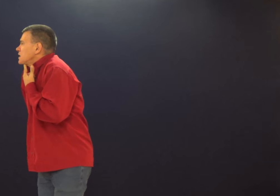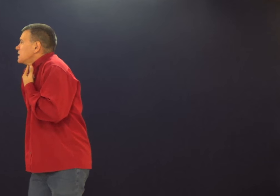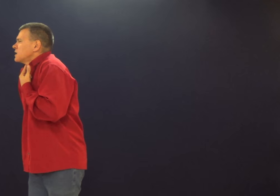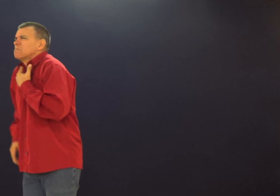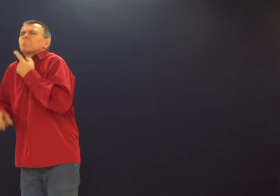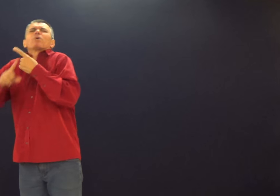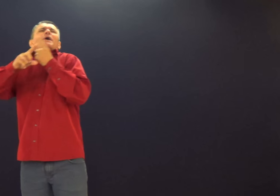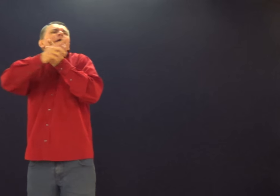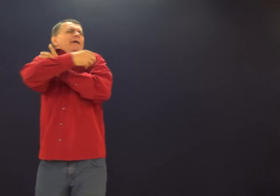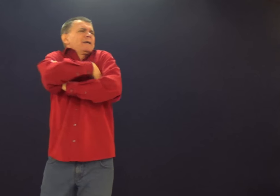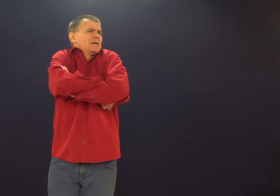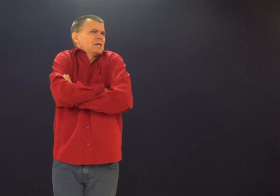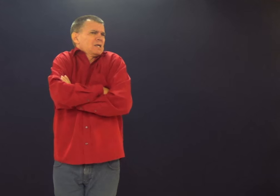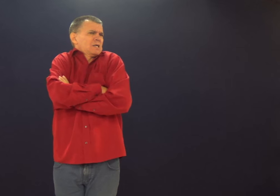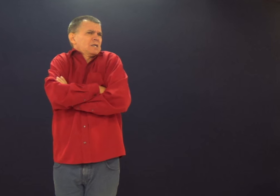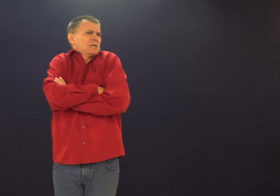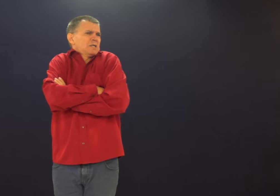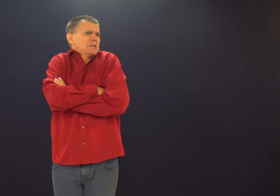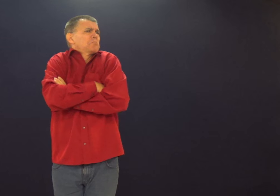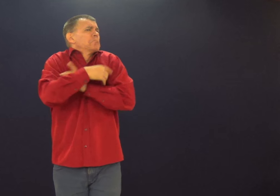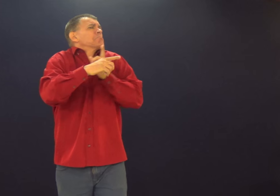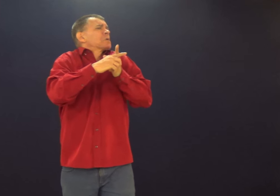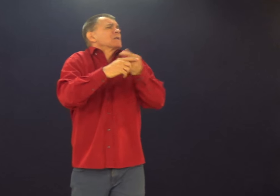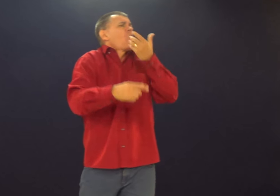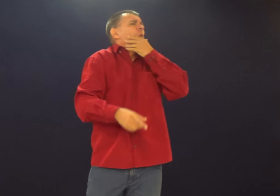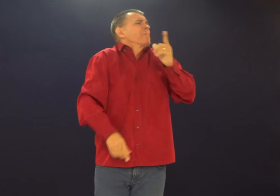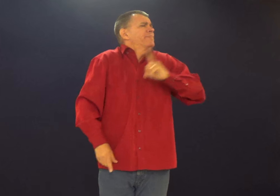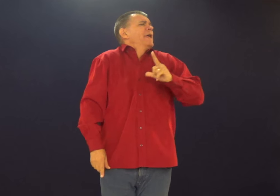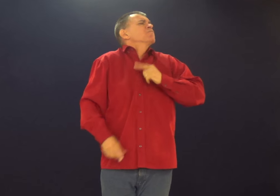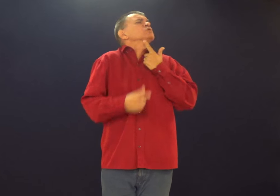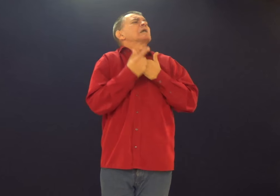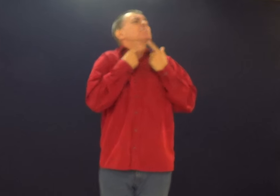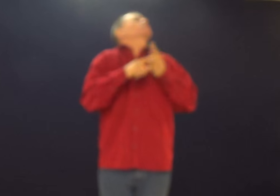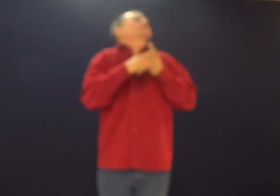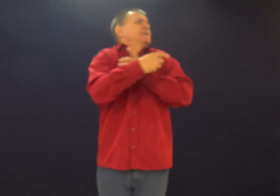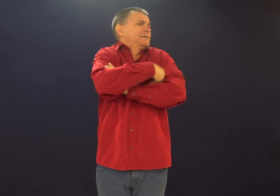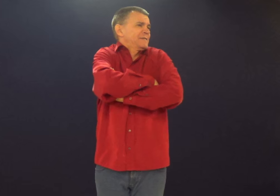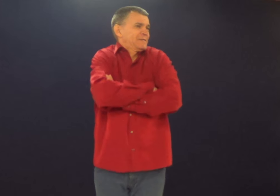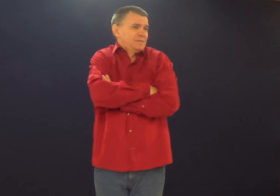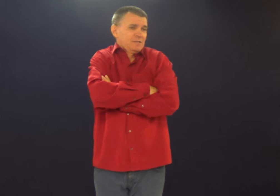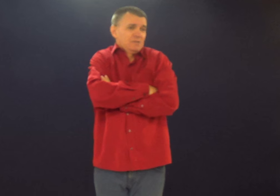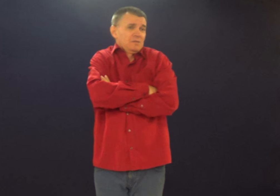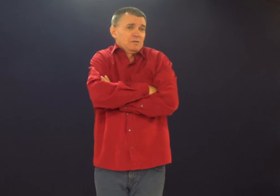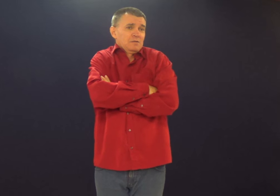Nada que você, nada que atraia uma mulher a outra, né? Mas por que o homem é atraído?